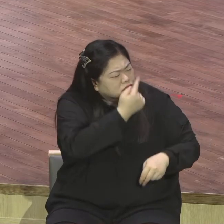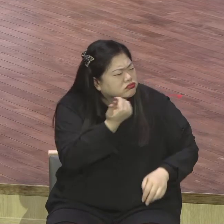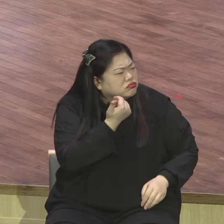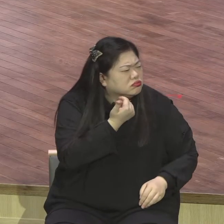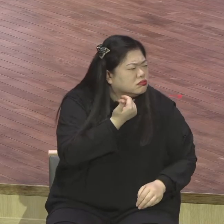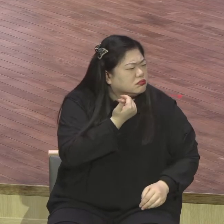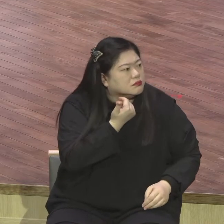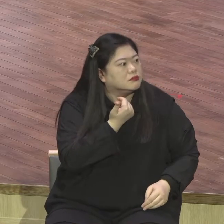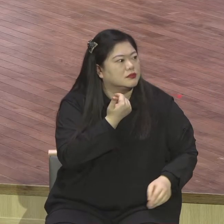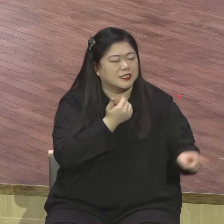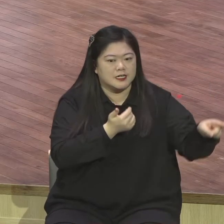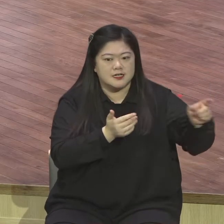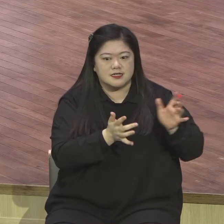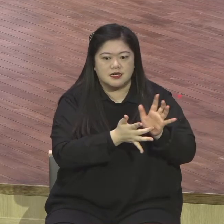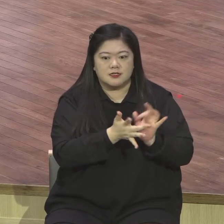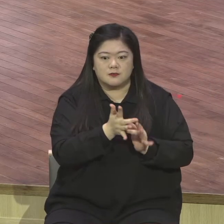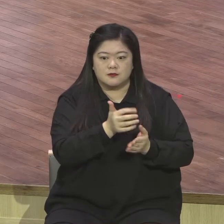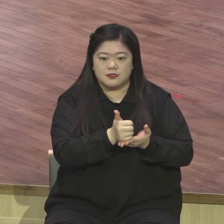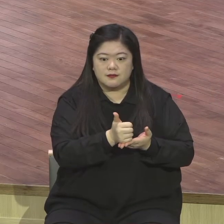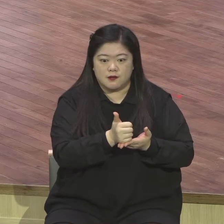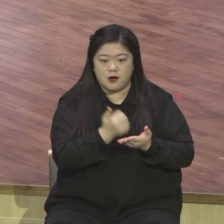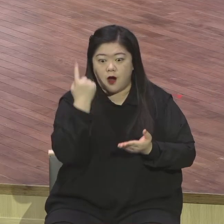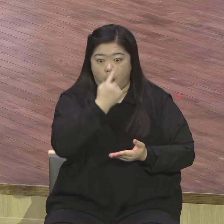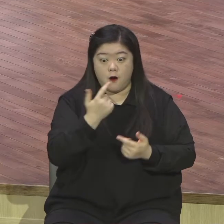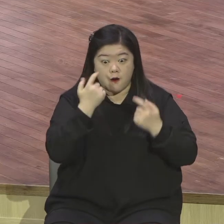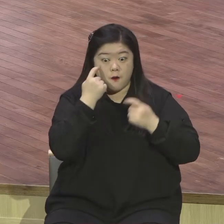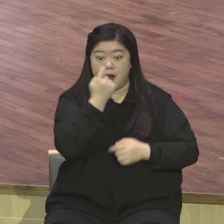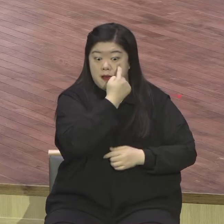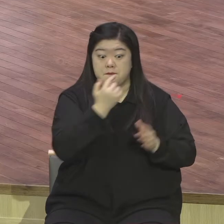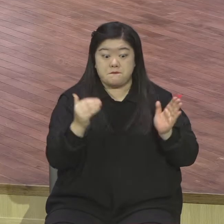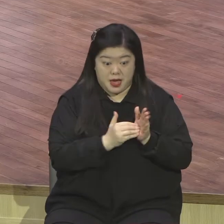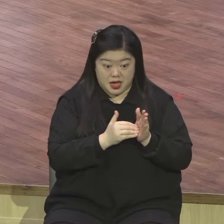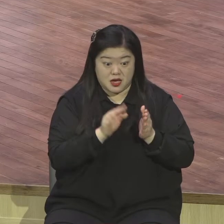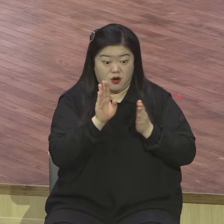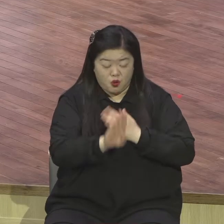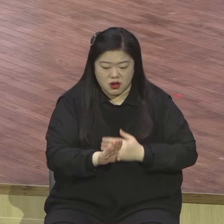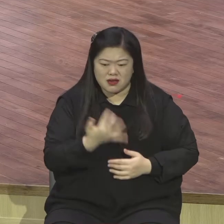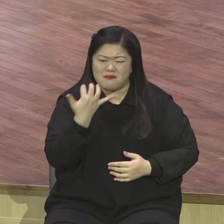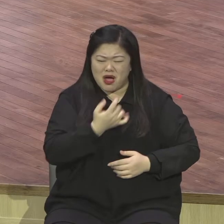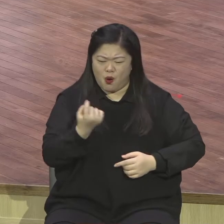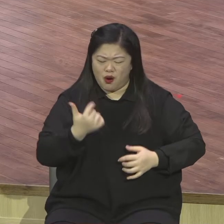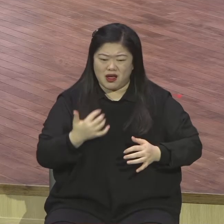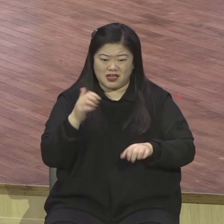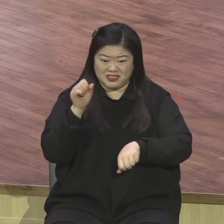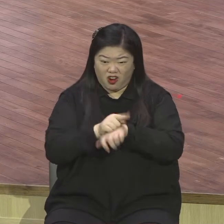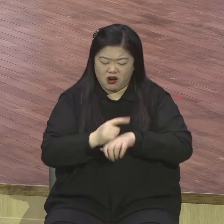자신의 스타일로 그야말로 돌발적 행동합니다 만일